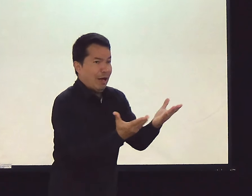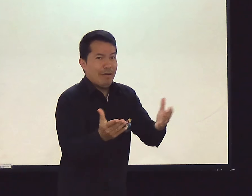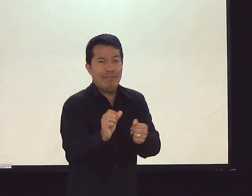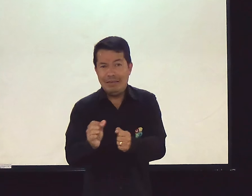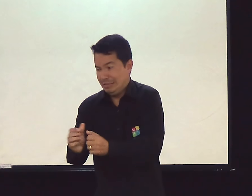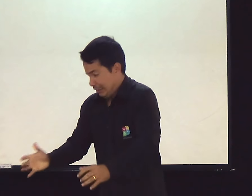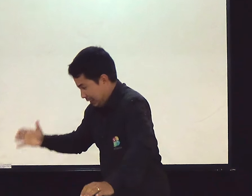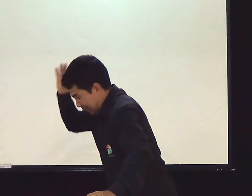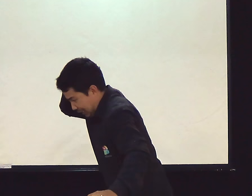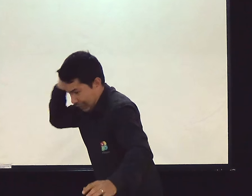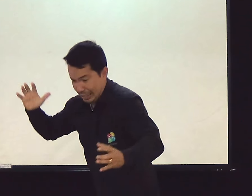E agora o que eu vou fazer?